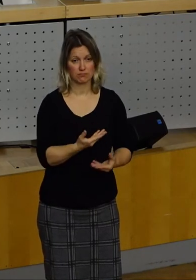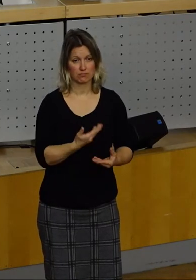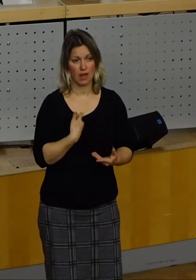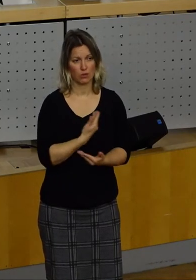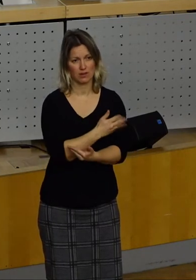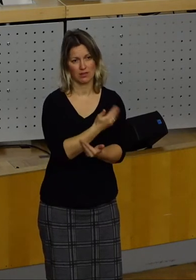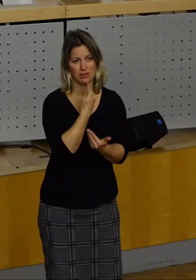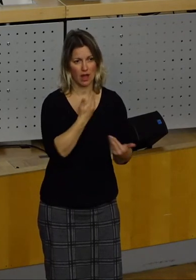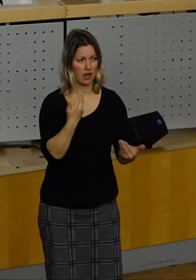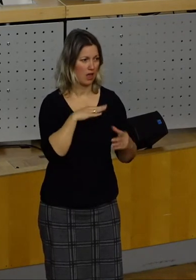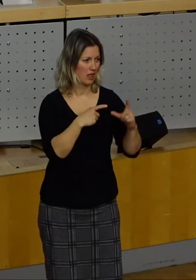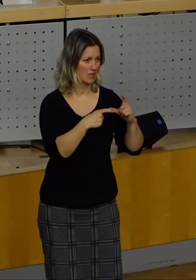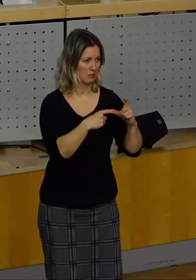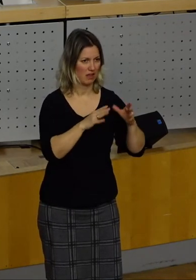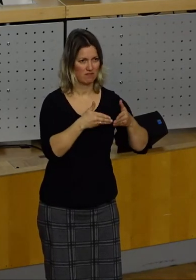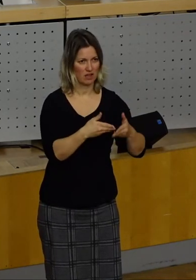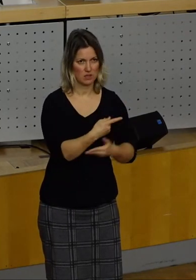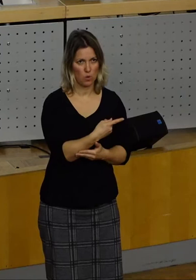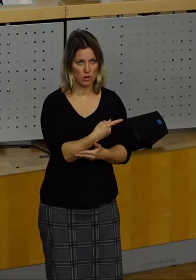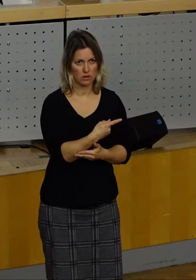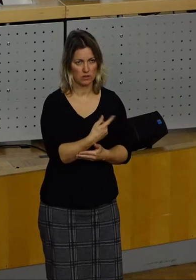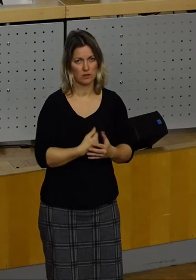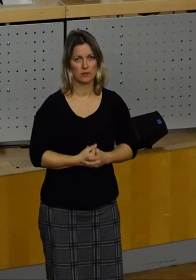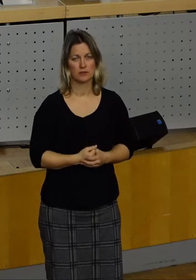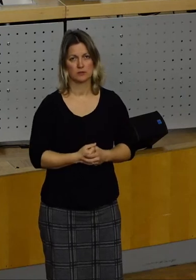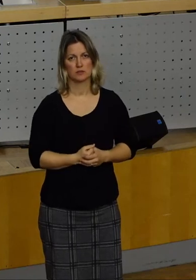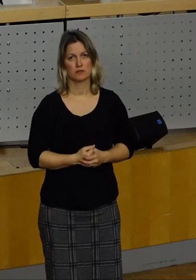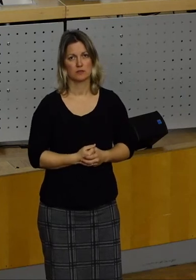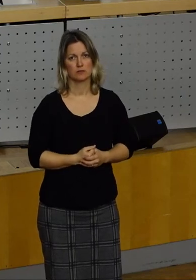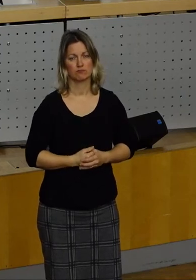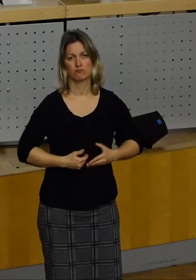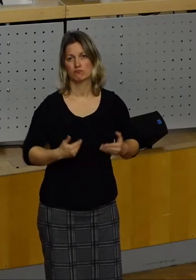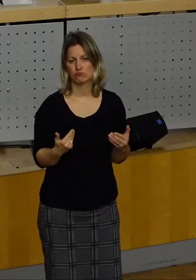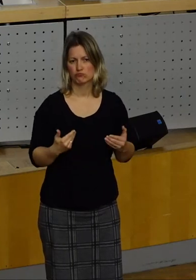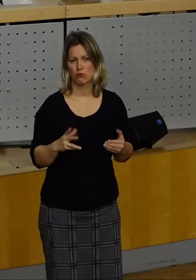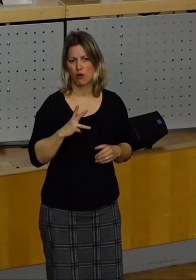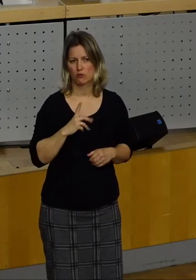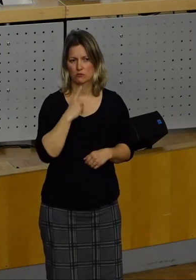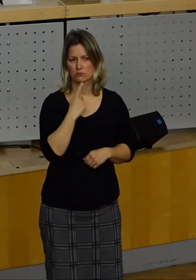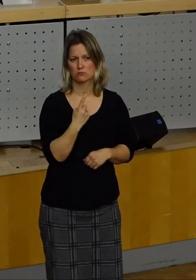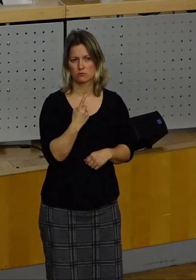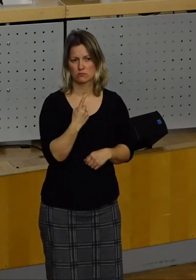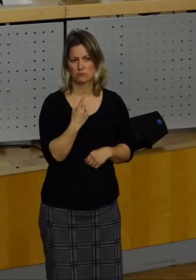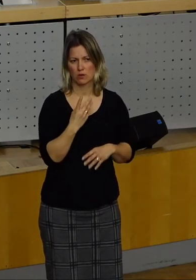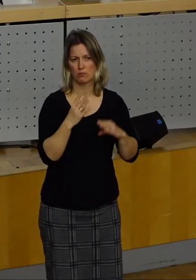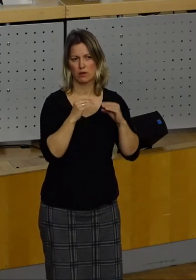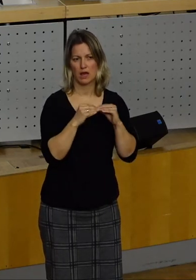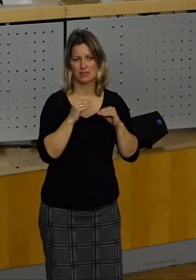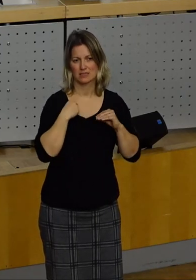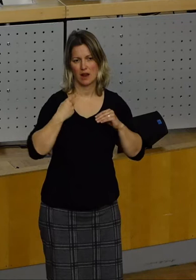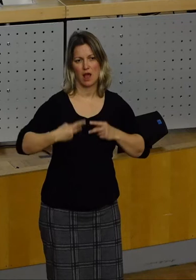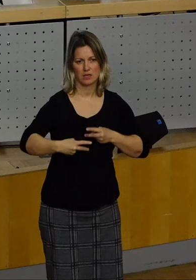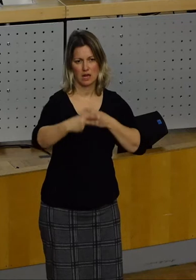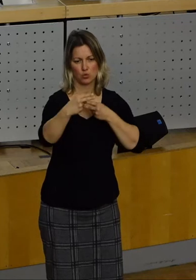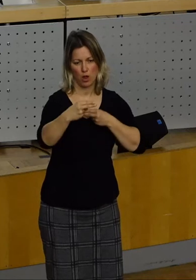SPD-Fraktion, dass sie, man kann ja immer noch davon sprechen, dass wir am Anfang der Legislaturperiode